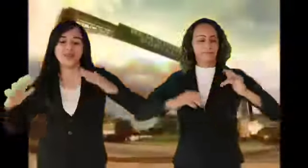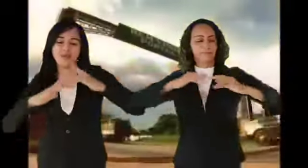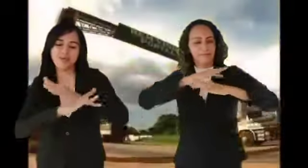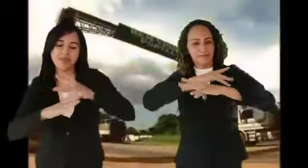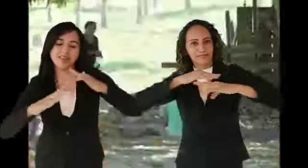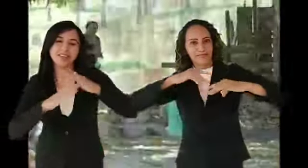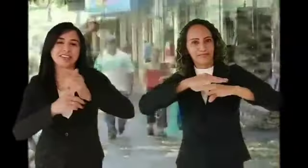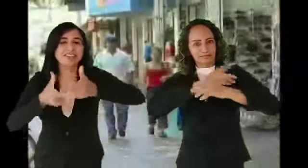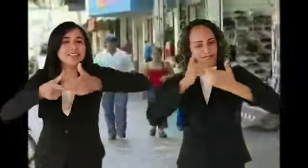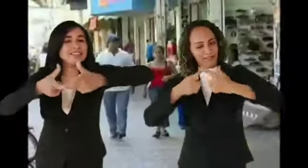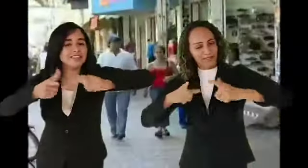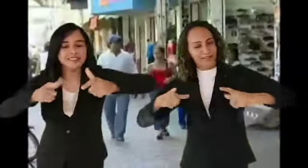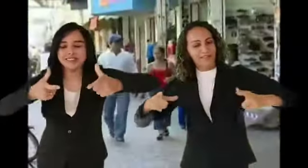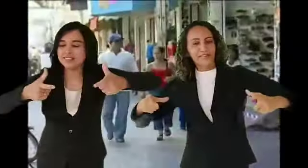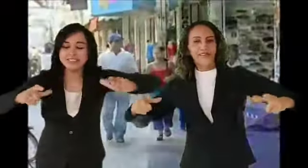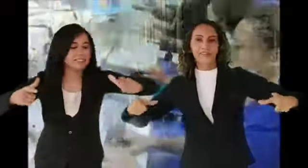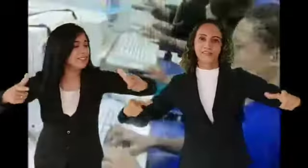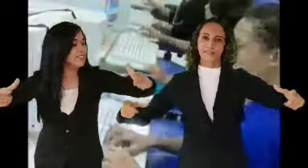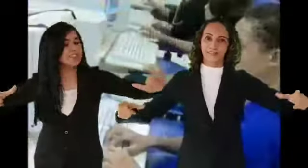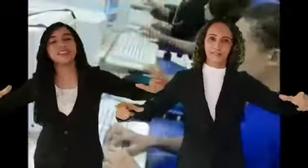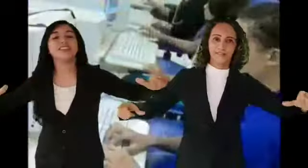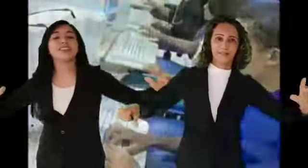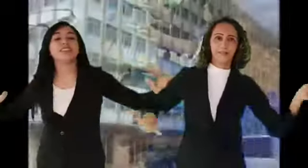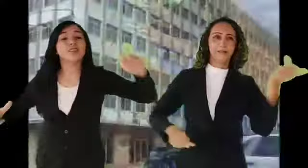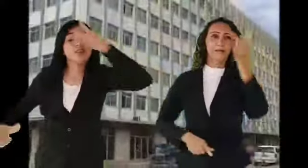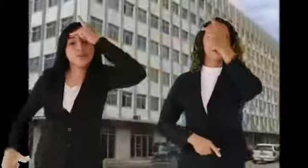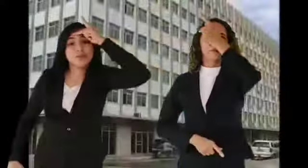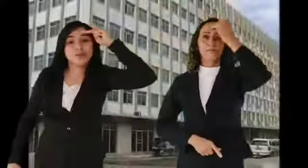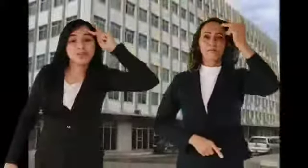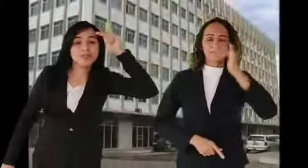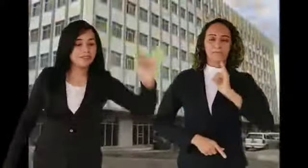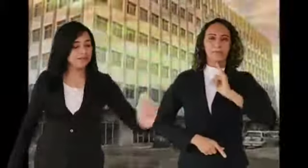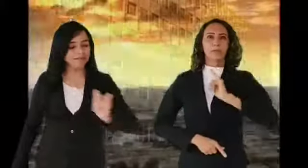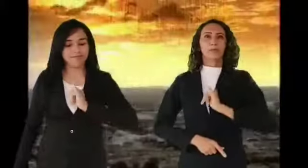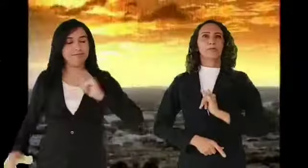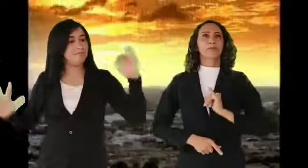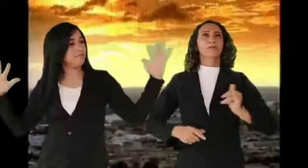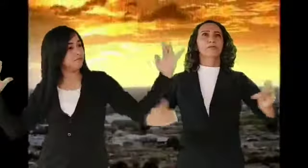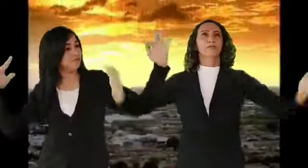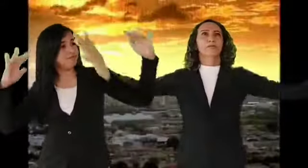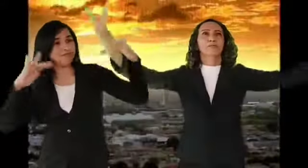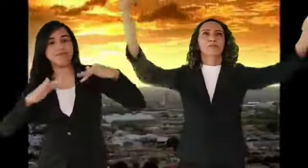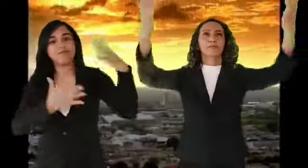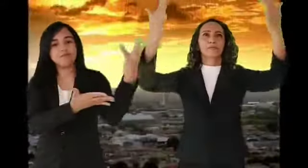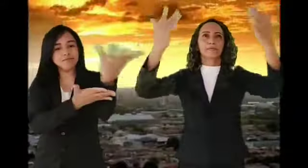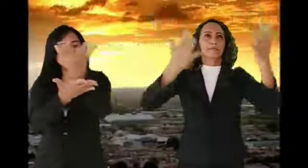Imperatriz Crescente Com os batizes do progresso